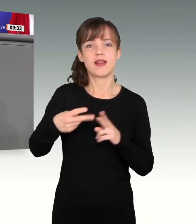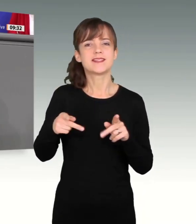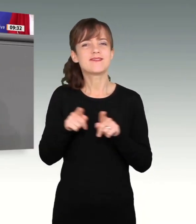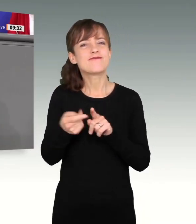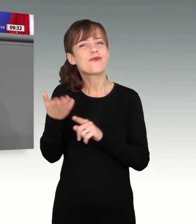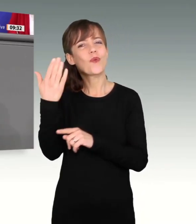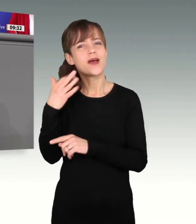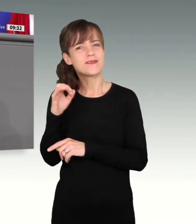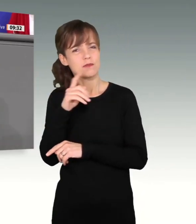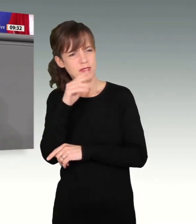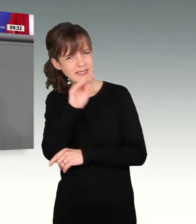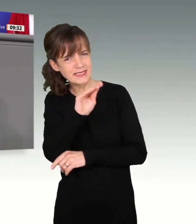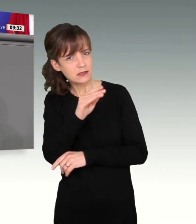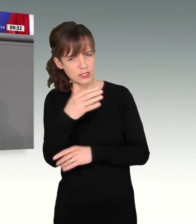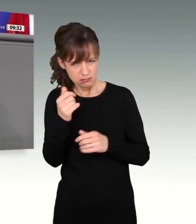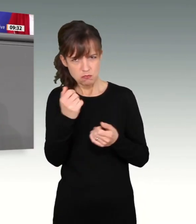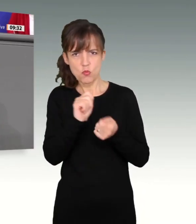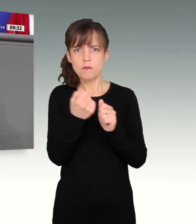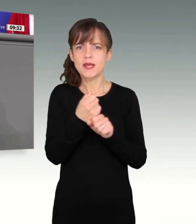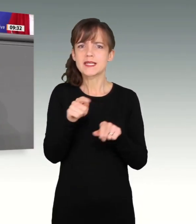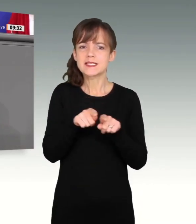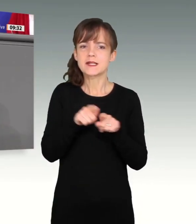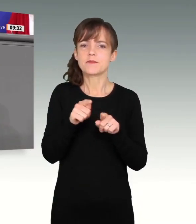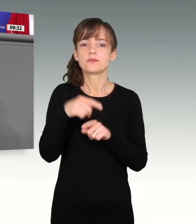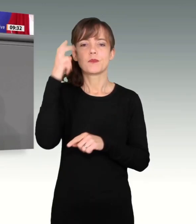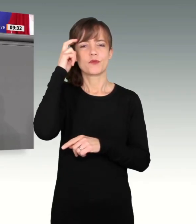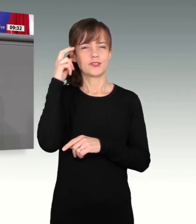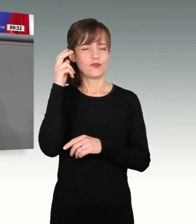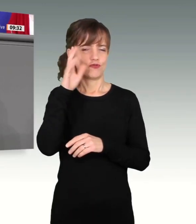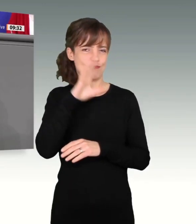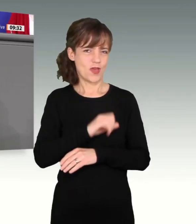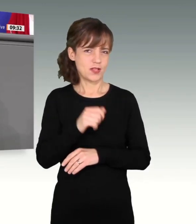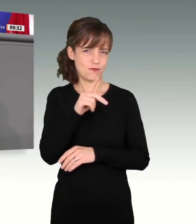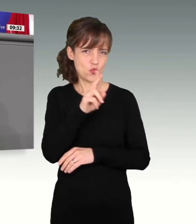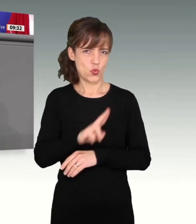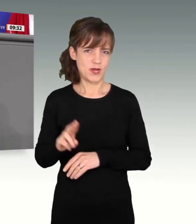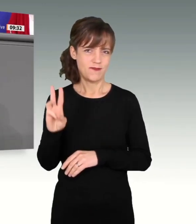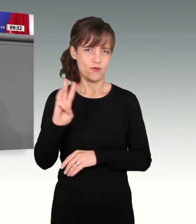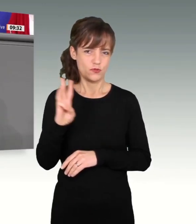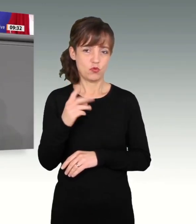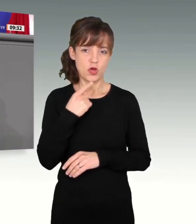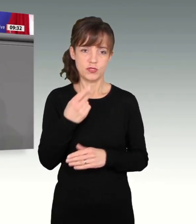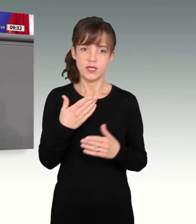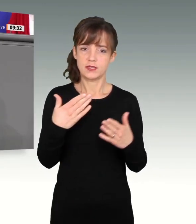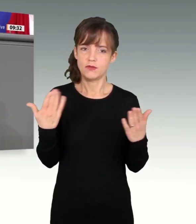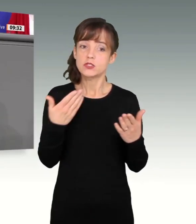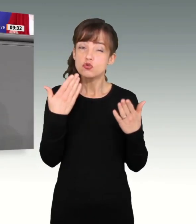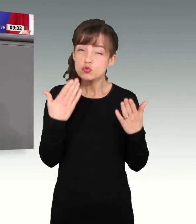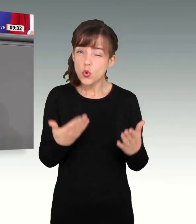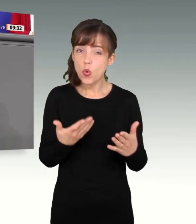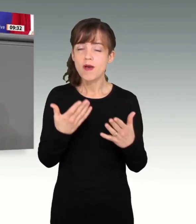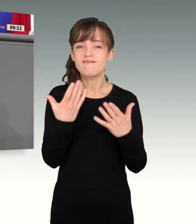früher auch so gesehen hat. Professor Schwarz von der Uni Würzburg erklärt ebenfalls das offensichtliche Zitat verfassungswidrig, eine